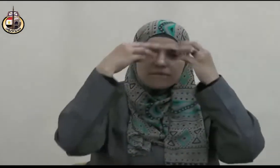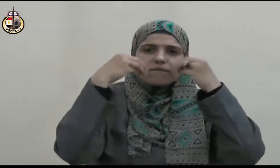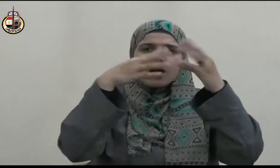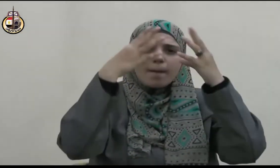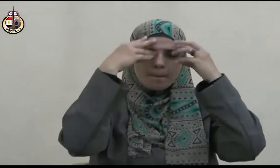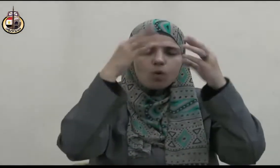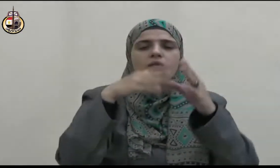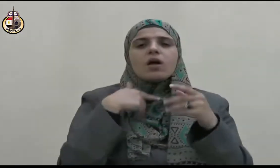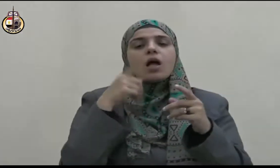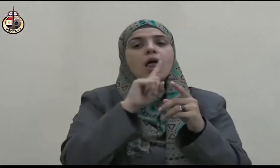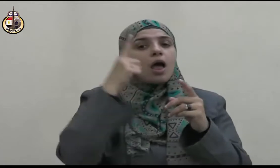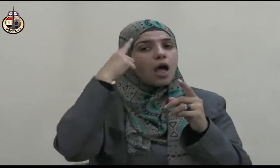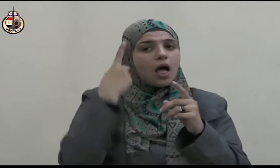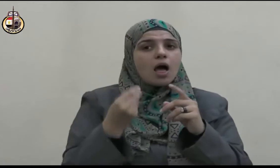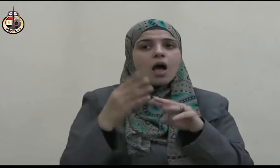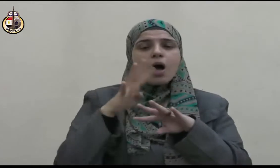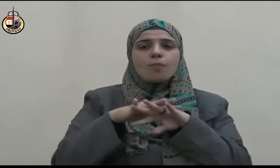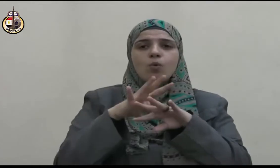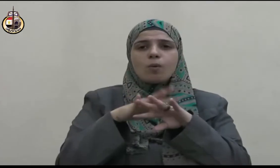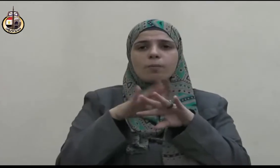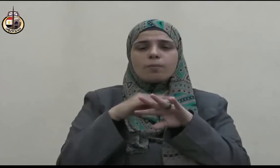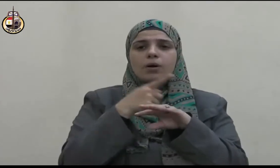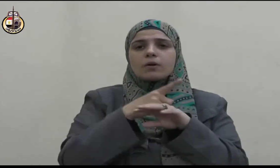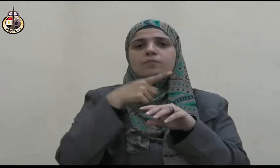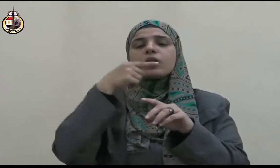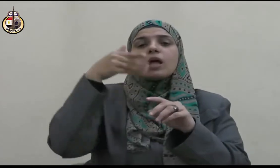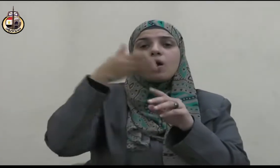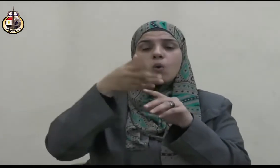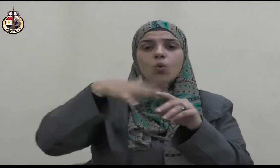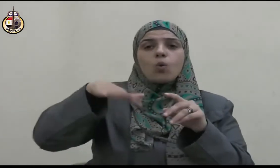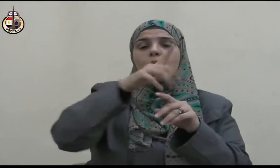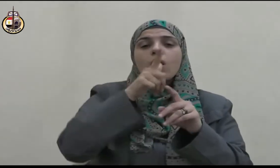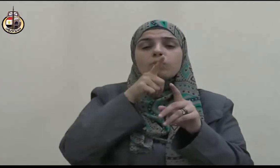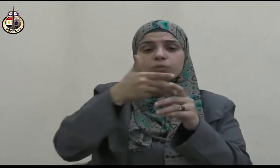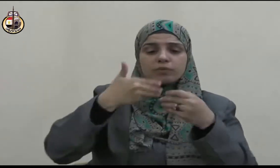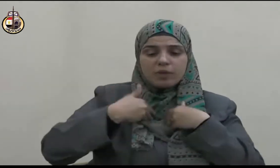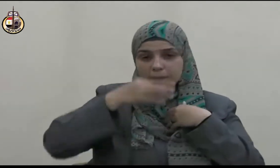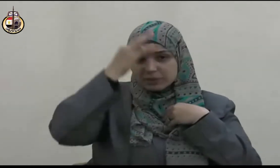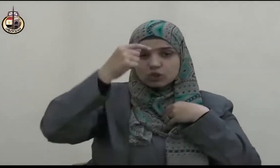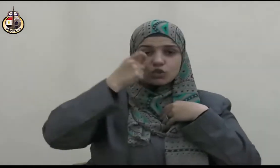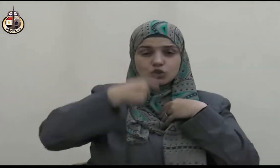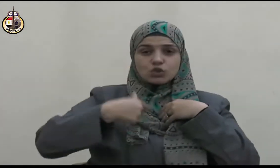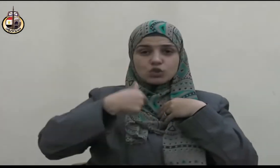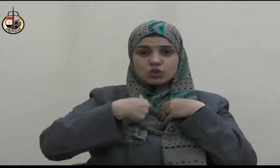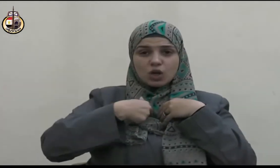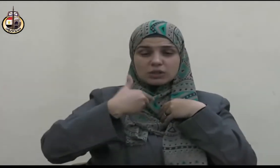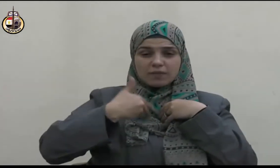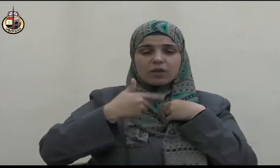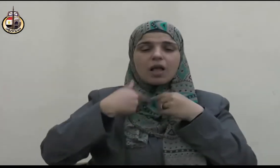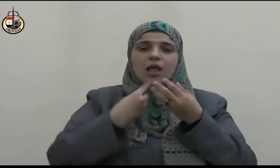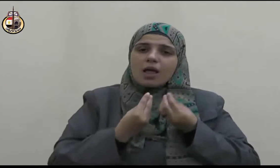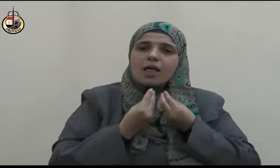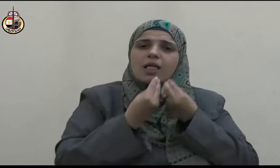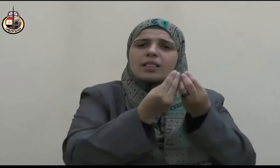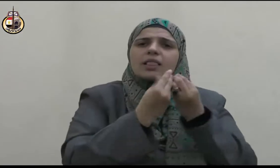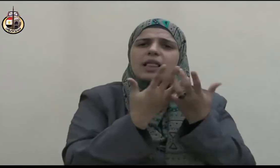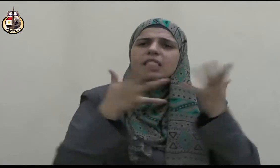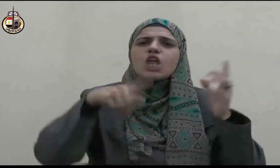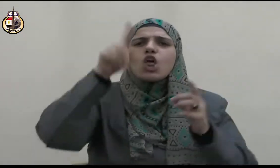عليه وسلم موضحا مكانتها ما أبدلني الله عز وجل خيرا منها قد آمنت